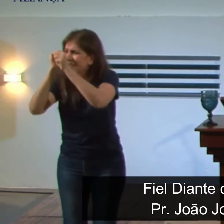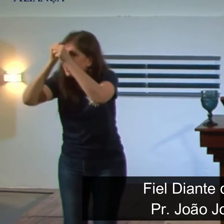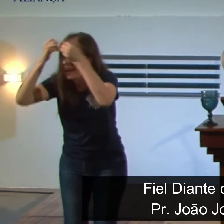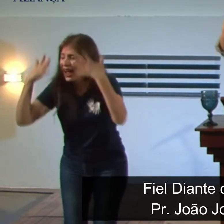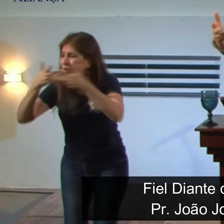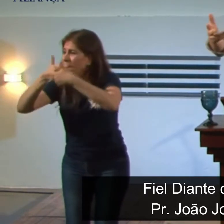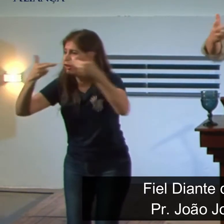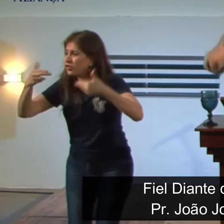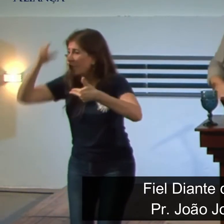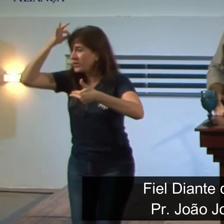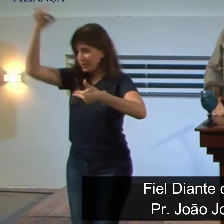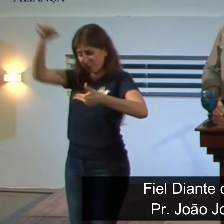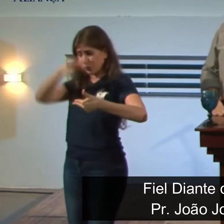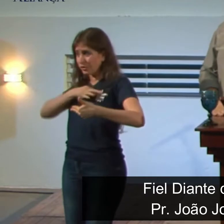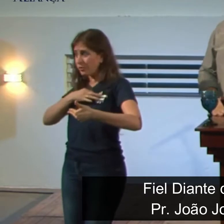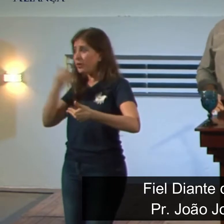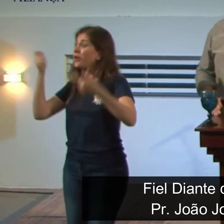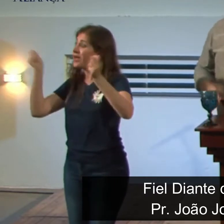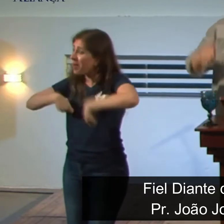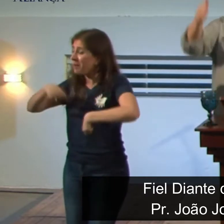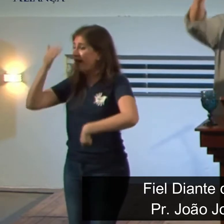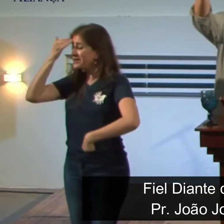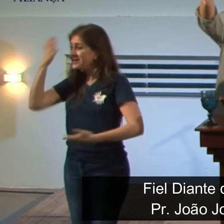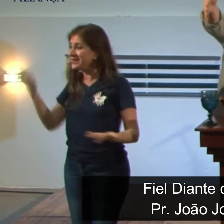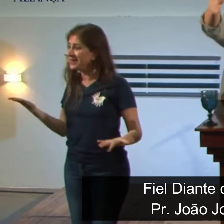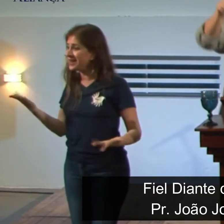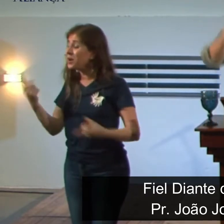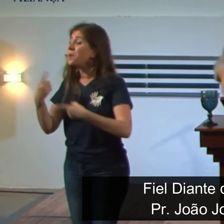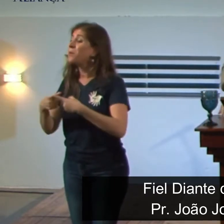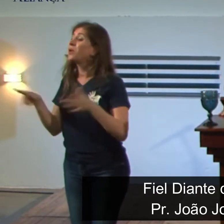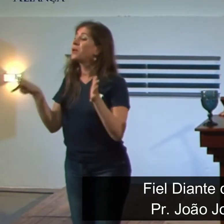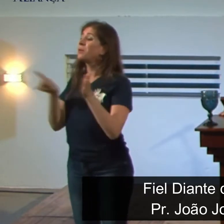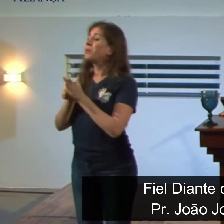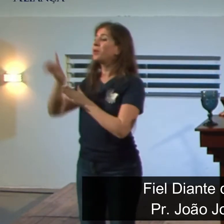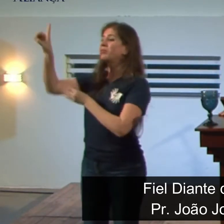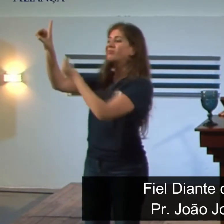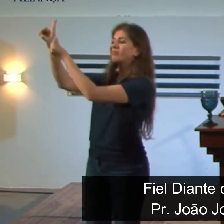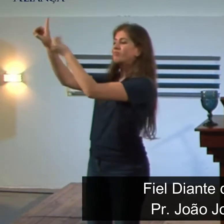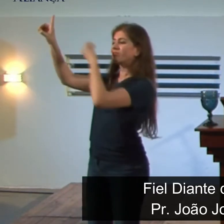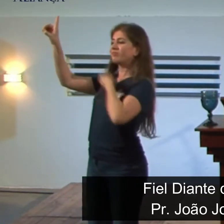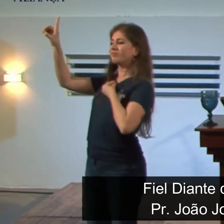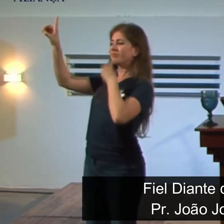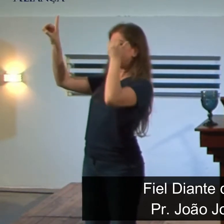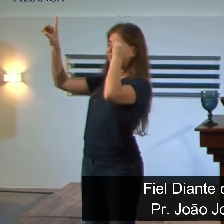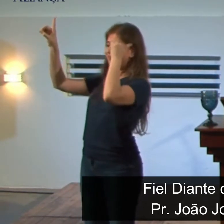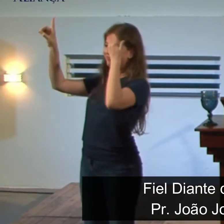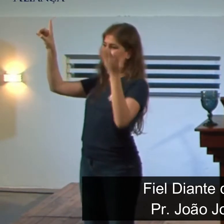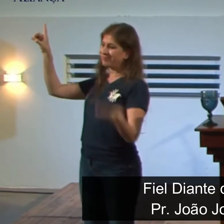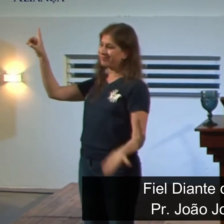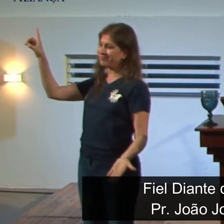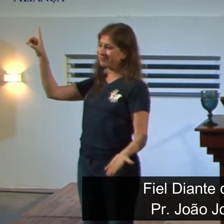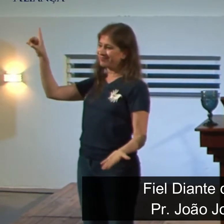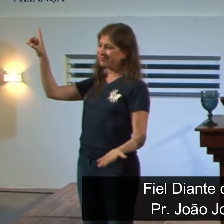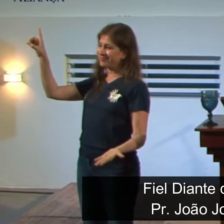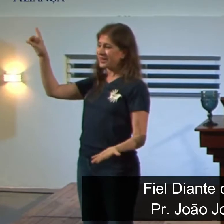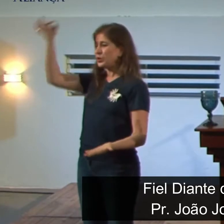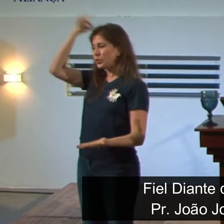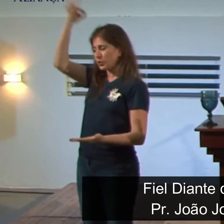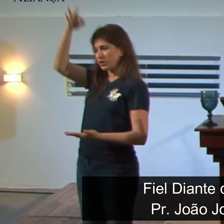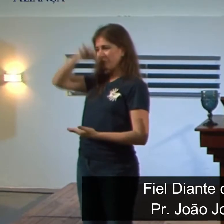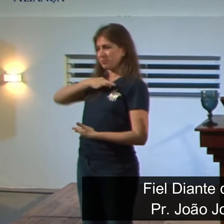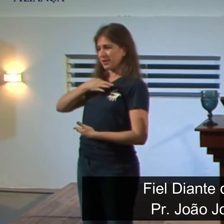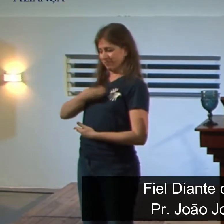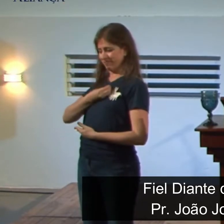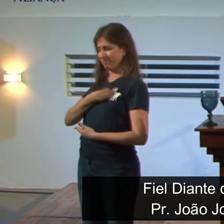espirituais que você consegue discernir. Por quê? Porque é uma ação de Deus na sua vida. Porque é uma ação do Espírito na sua vida.